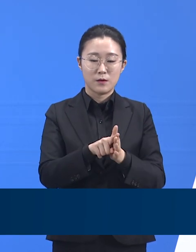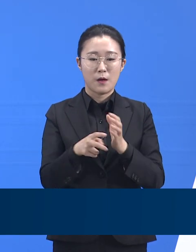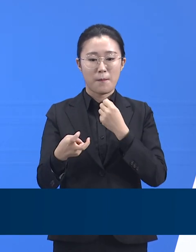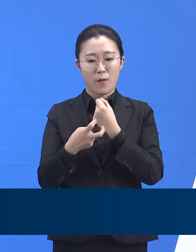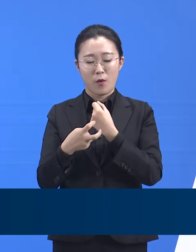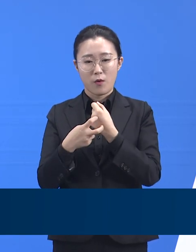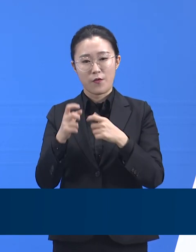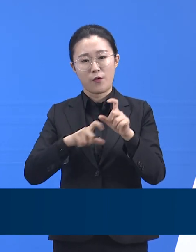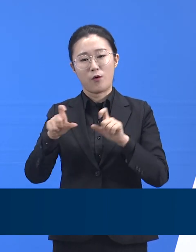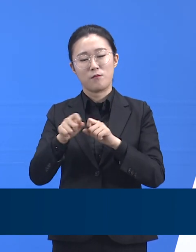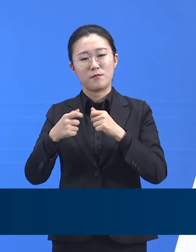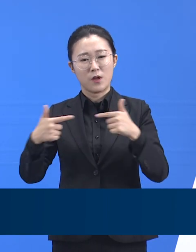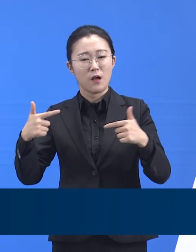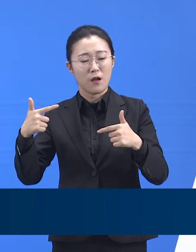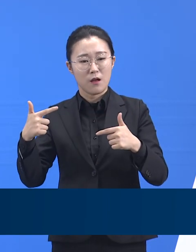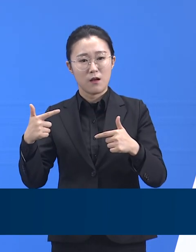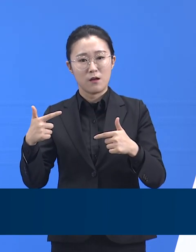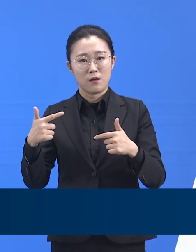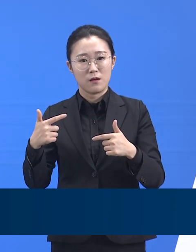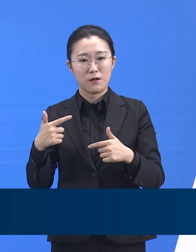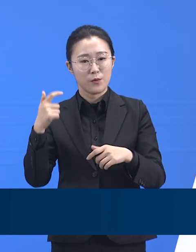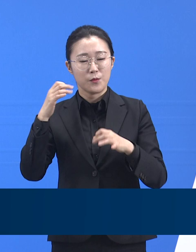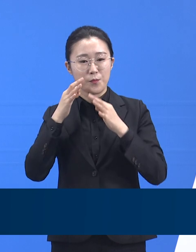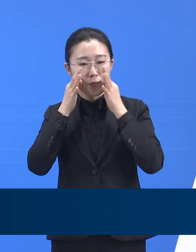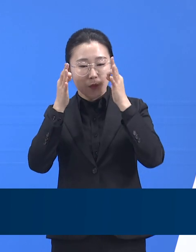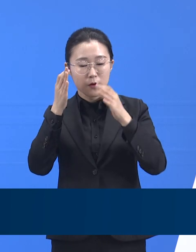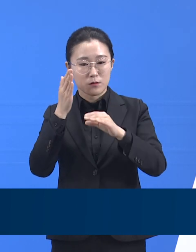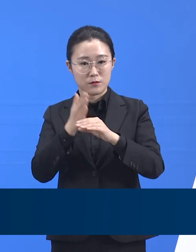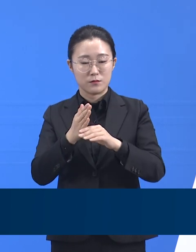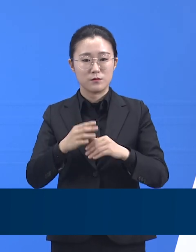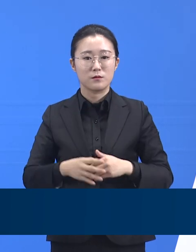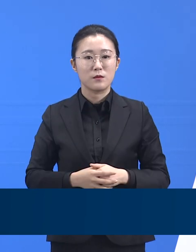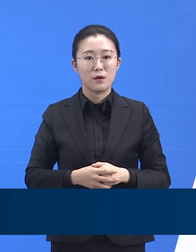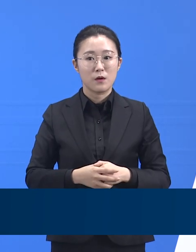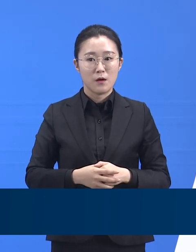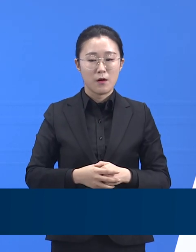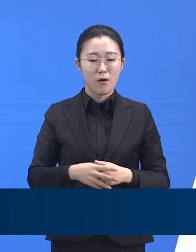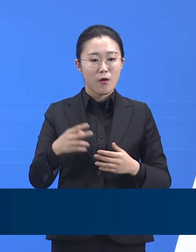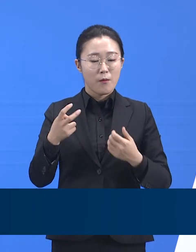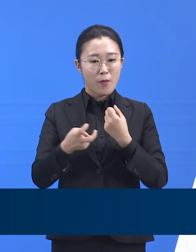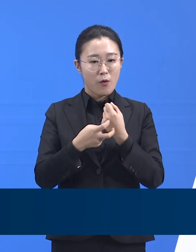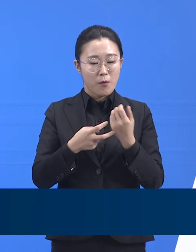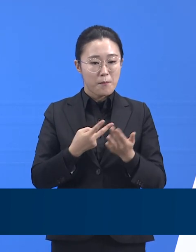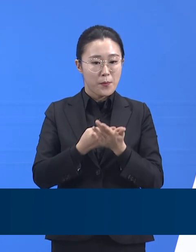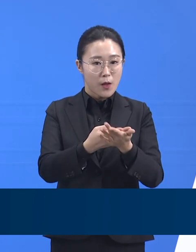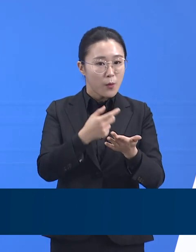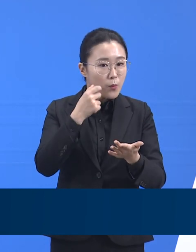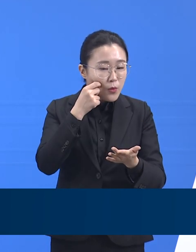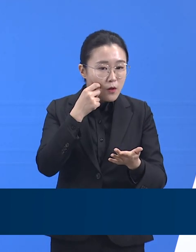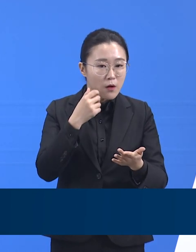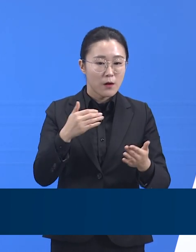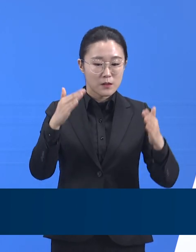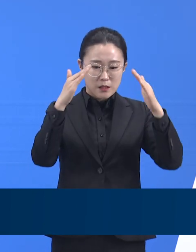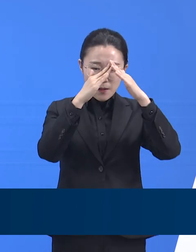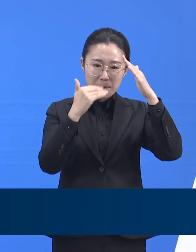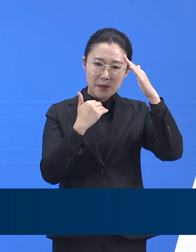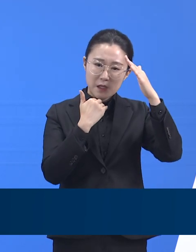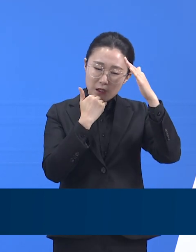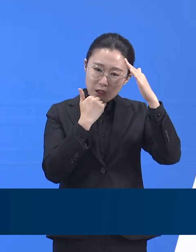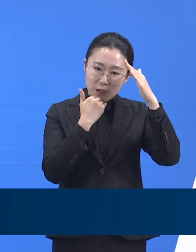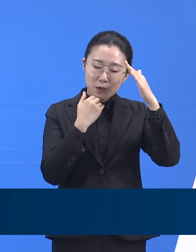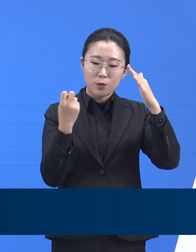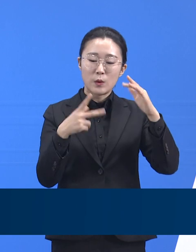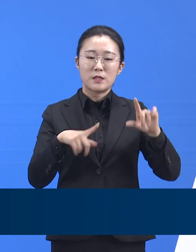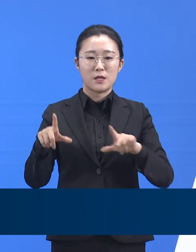병상을 배정받지 못한 인원은 병원 대기자 78명, 생활치료센터 대기자 60명 등 총